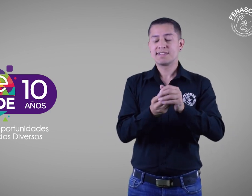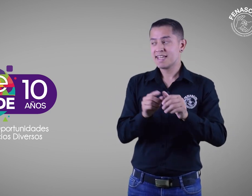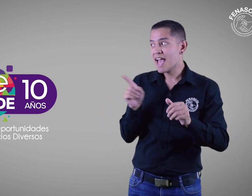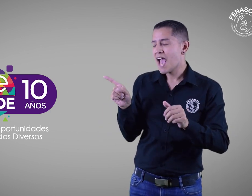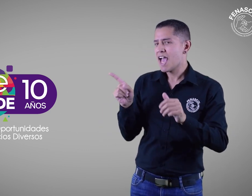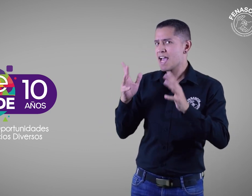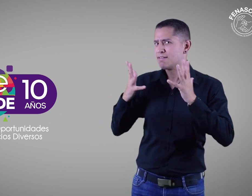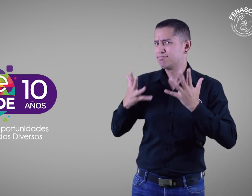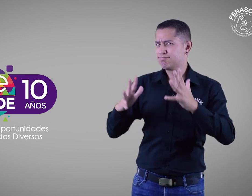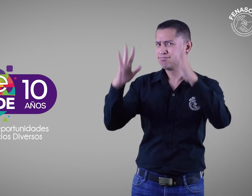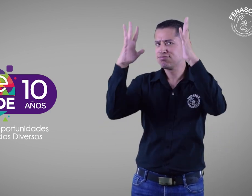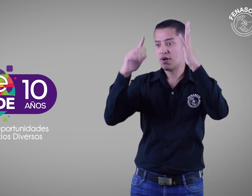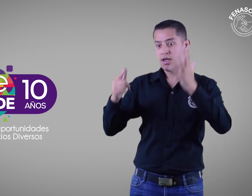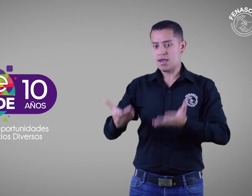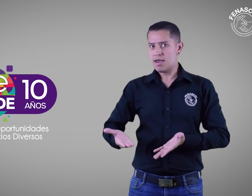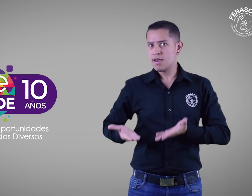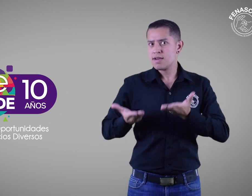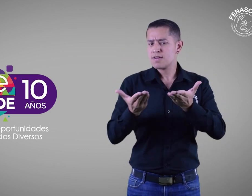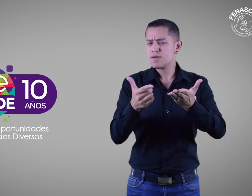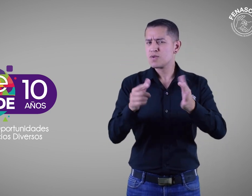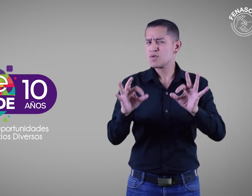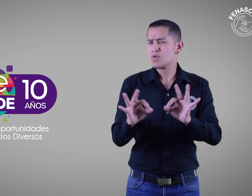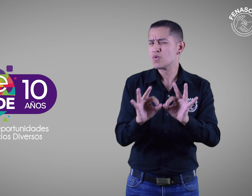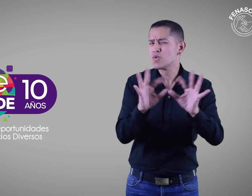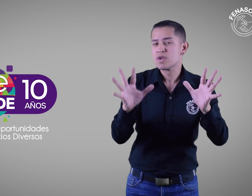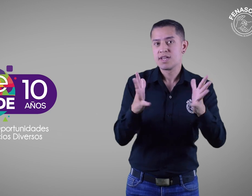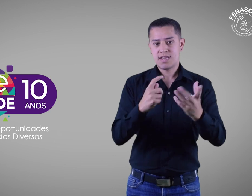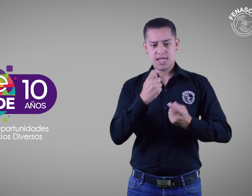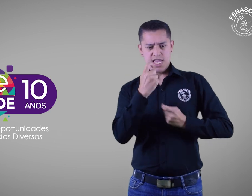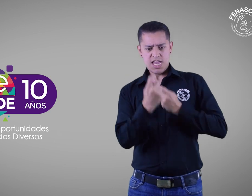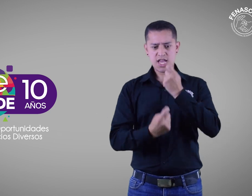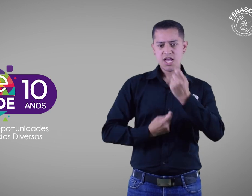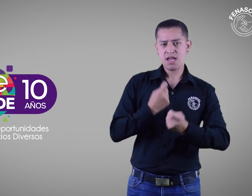y el Caribe. La feria de oportunidades y negocios diversos.